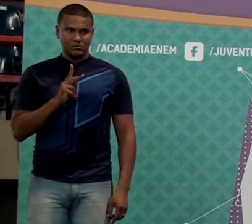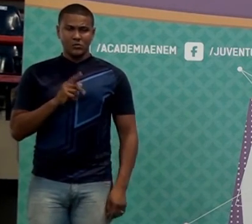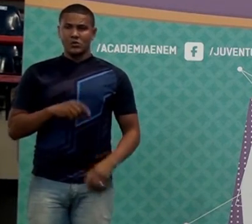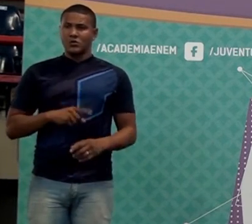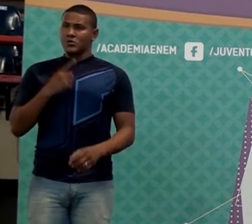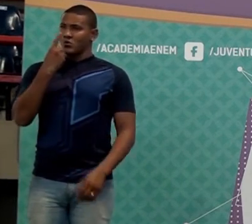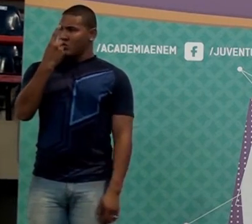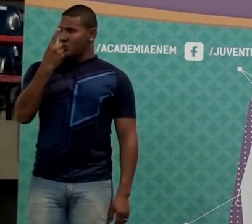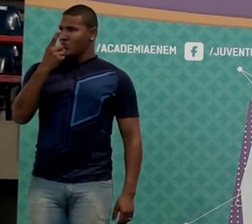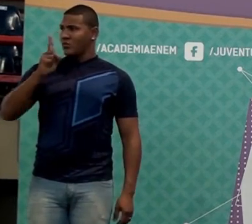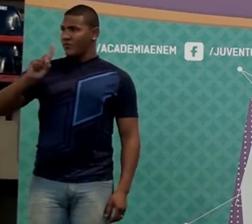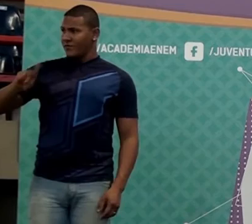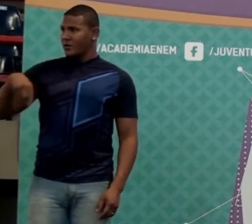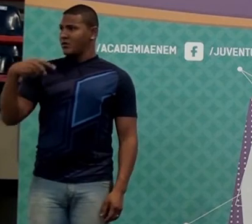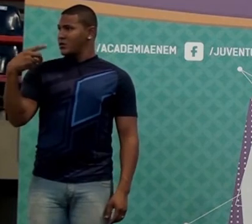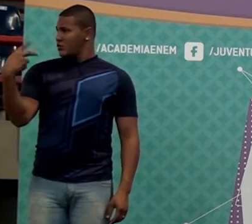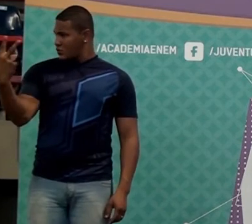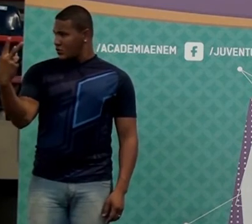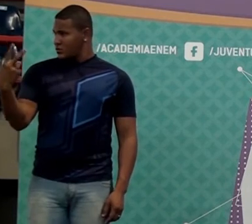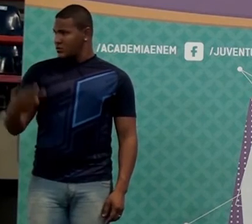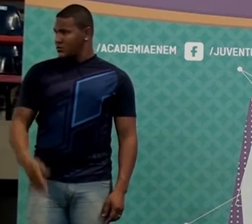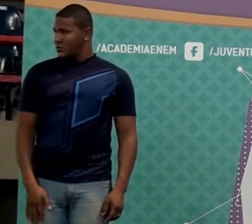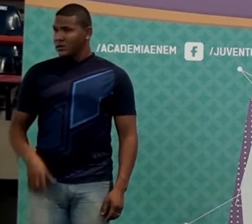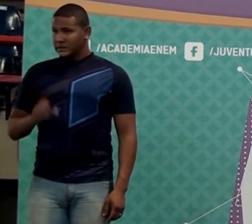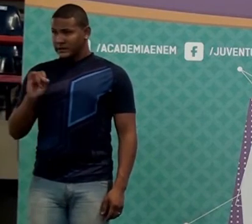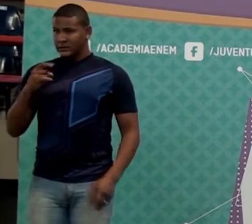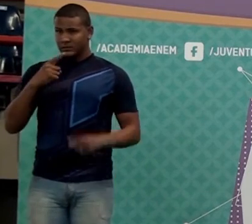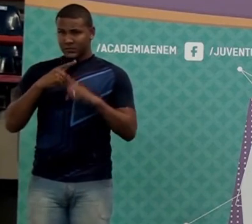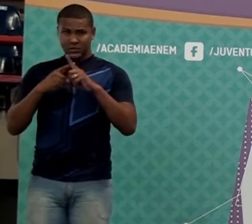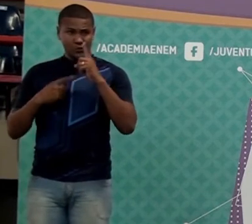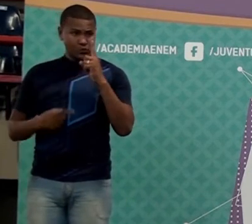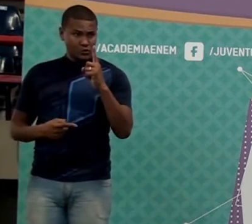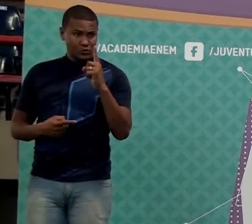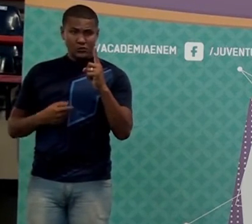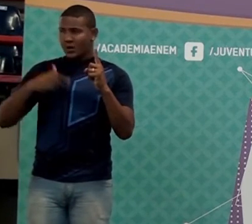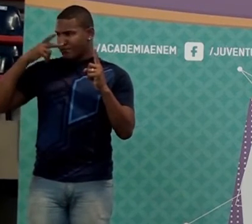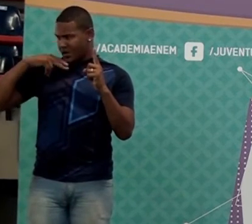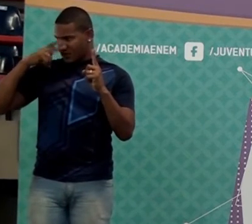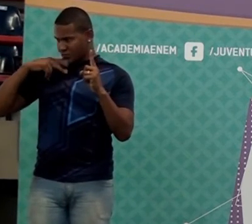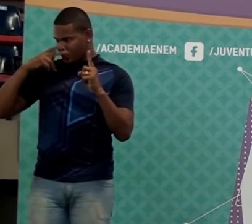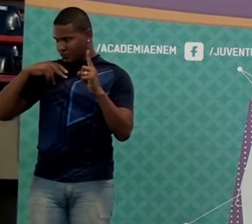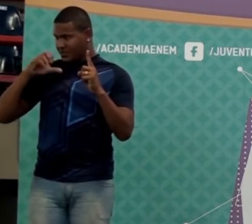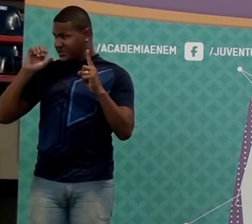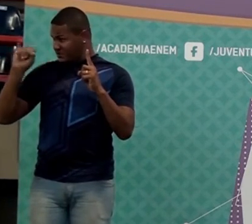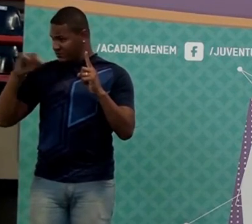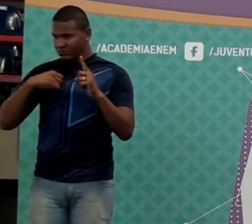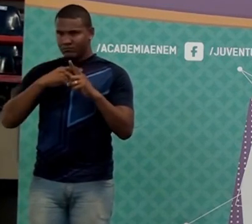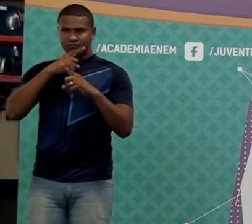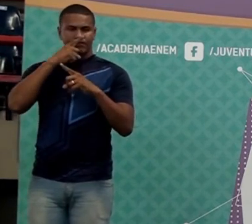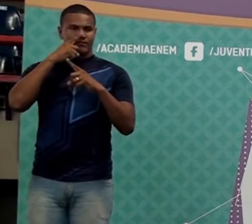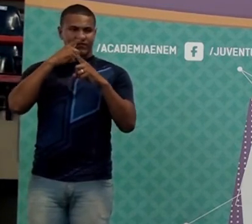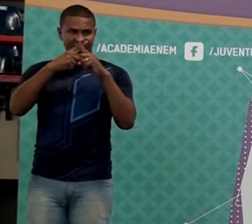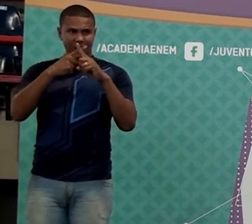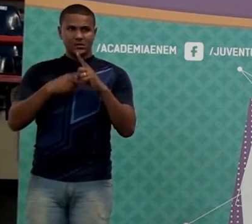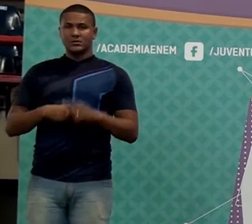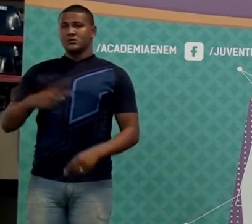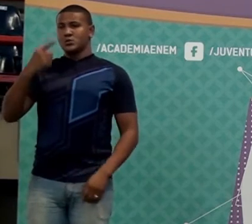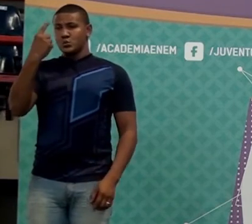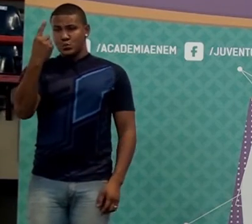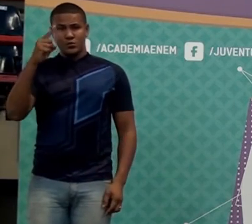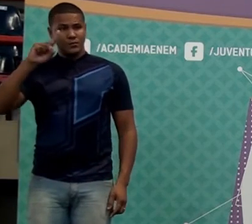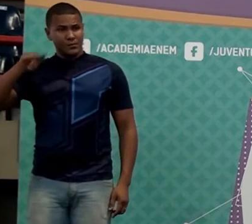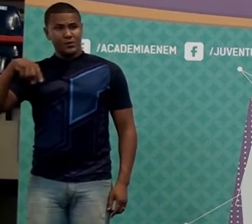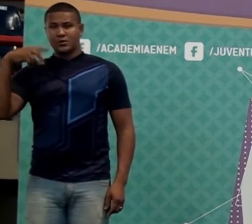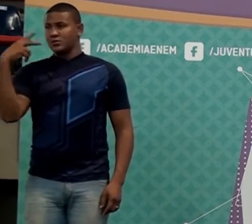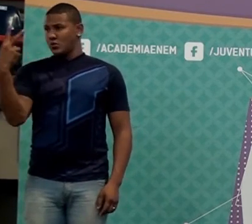1. Se eu multiplicar por 1, não aumentou nem diminuiu. Mas se eu multiplicar por 1,2, aumentou 0